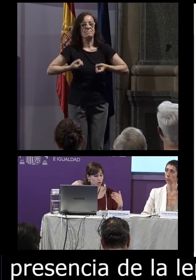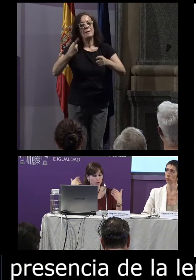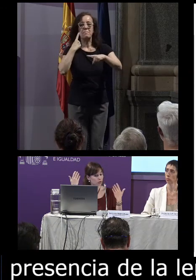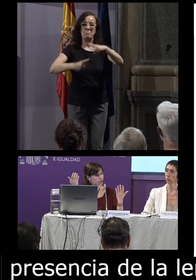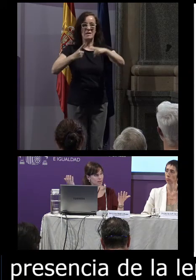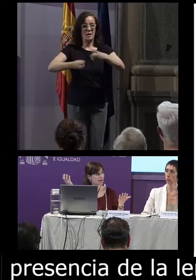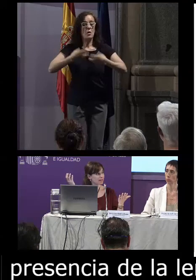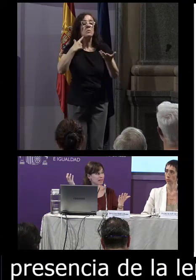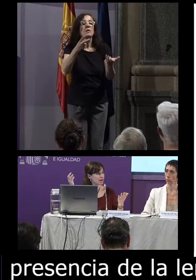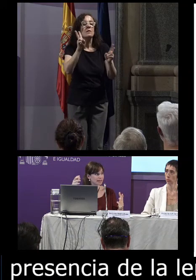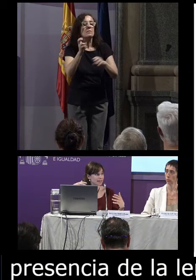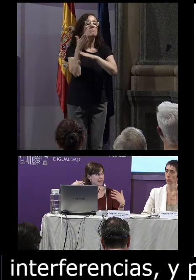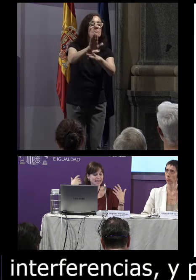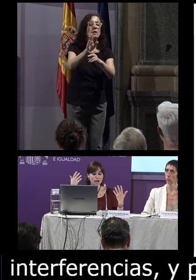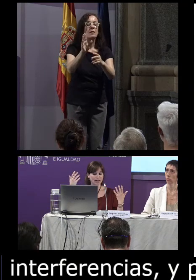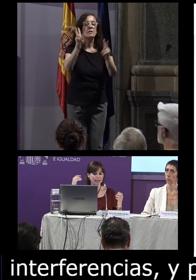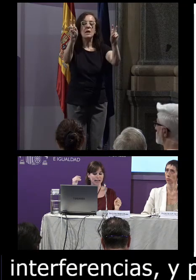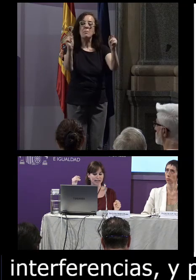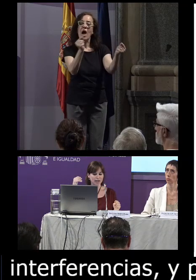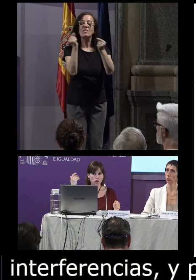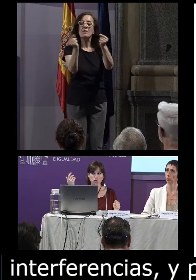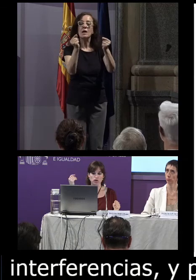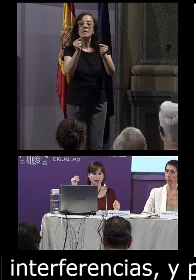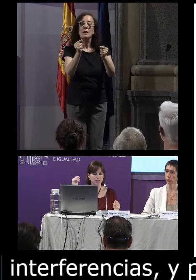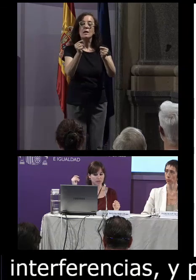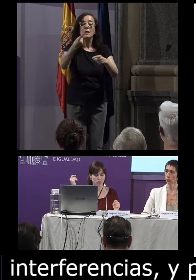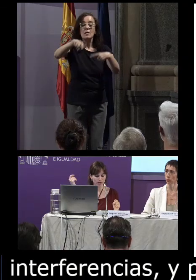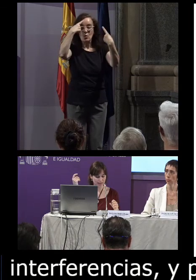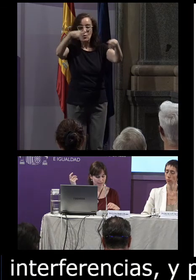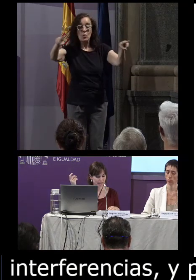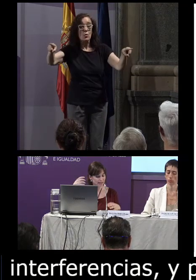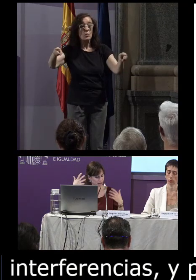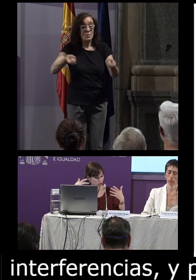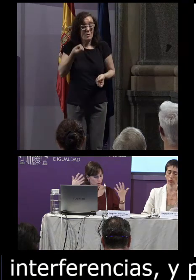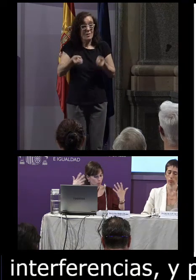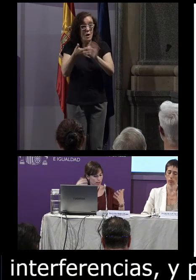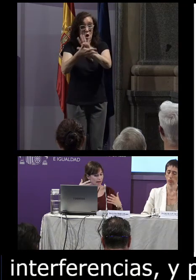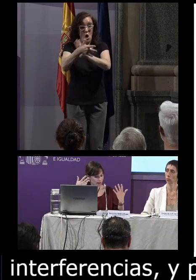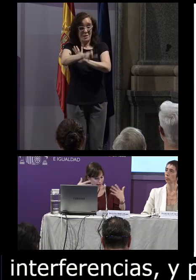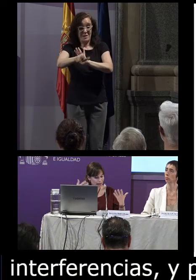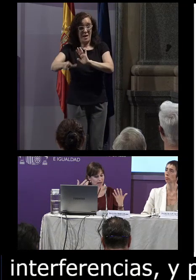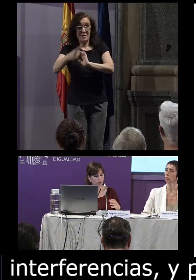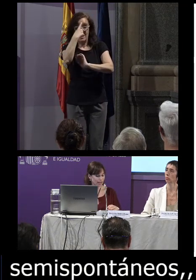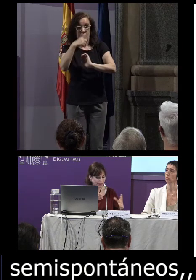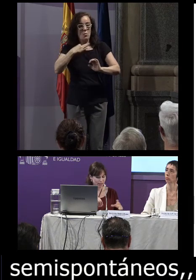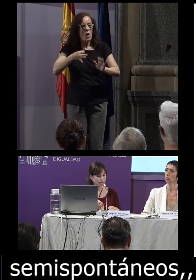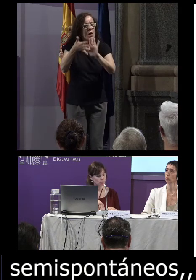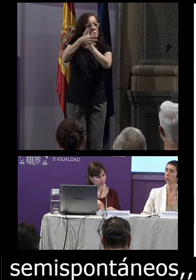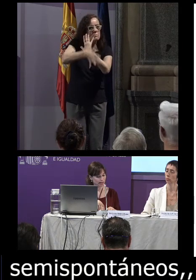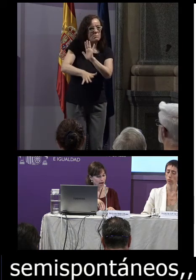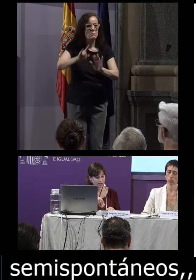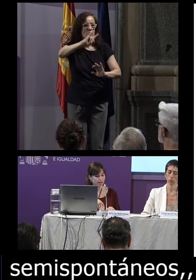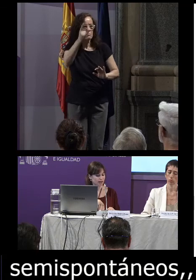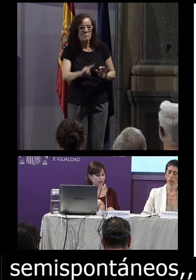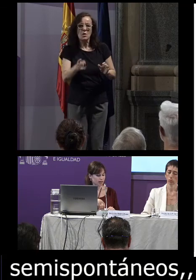proponer un tema de debate y que a partir de allí los informantes signantes puedan narrar y puedan describir o